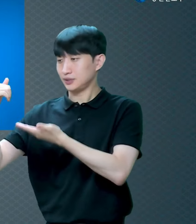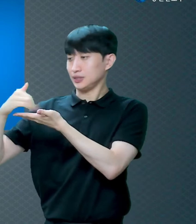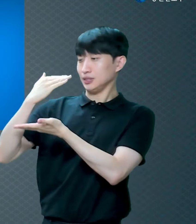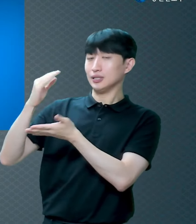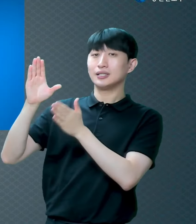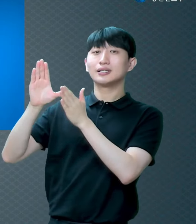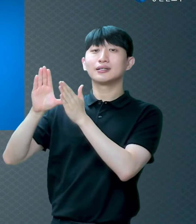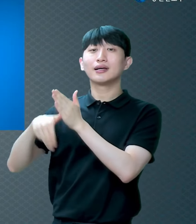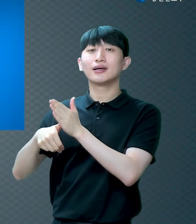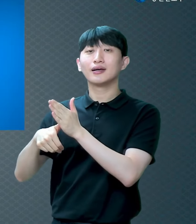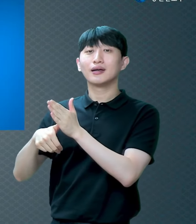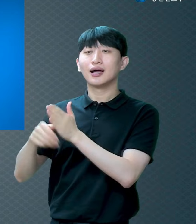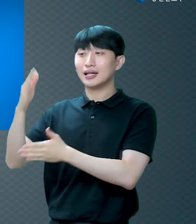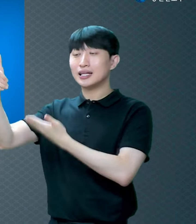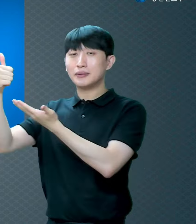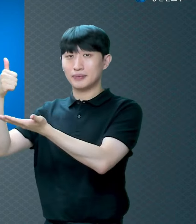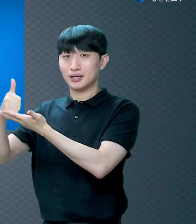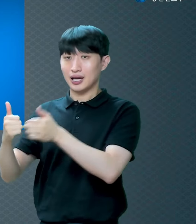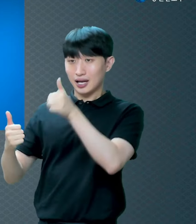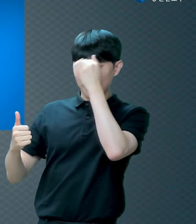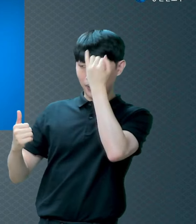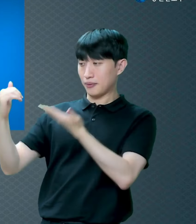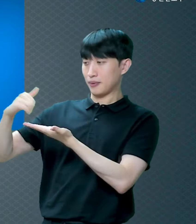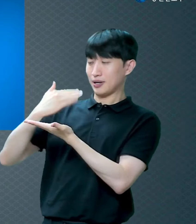가죽옷을 해 입혔어요